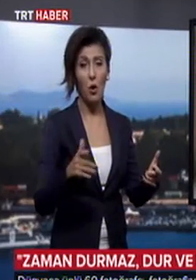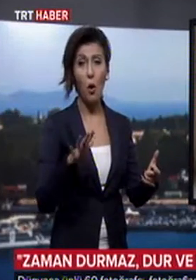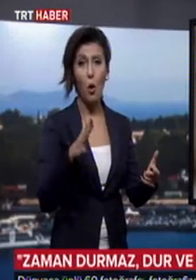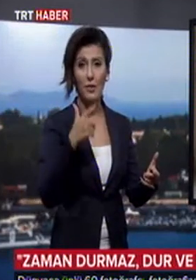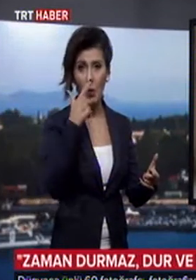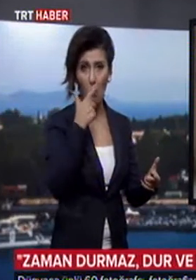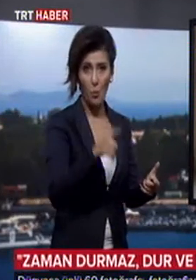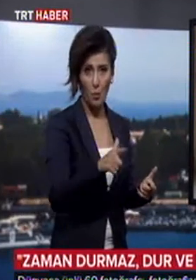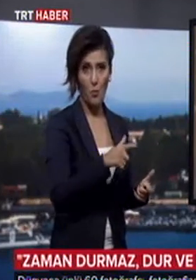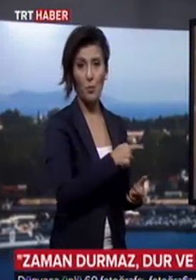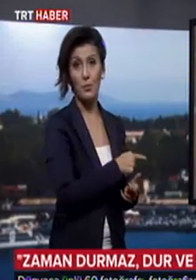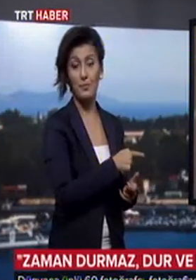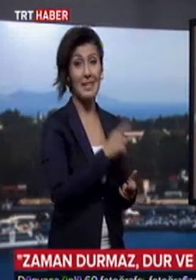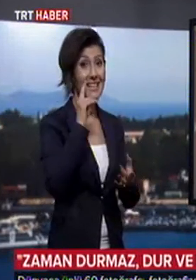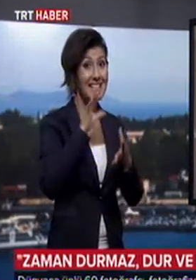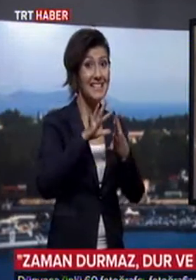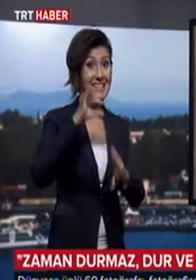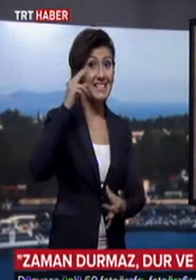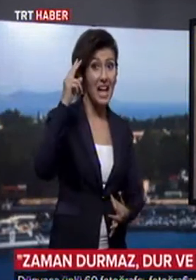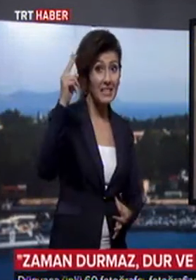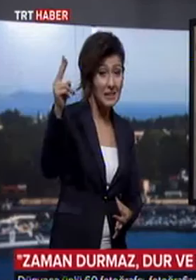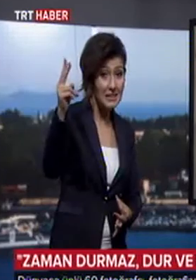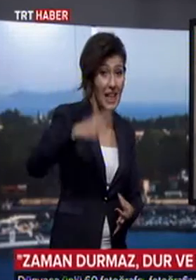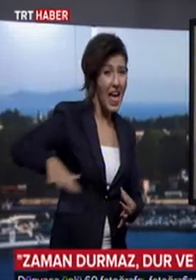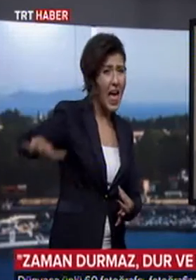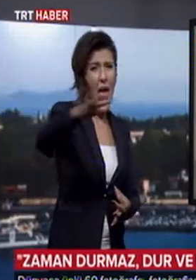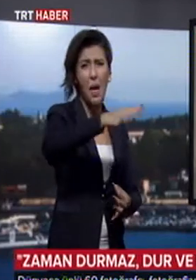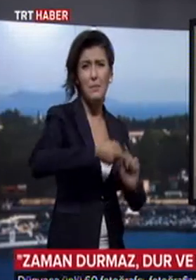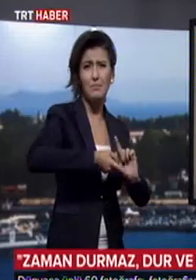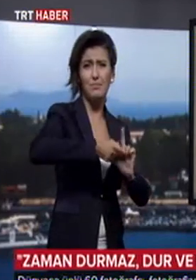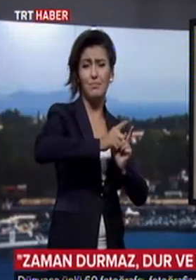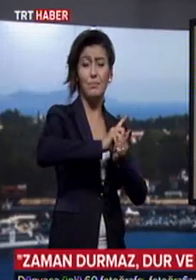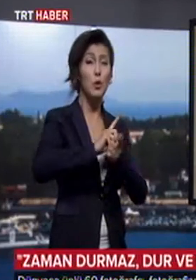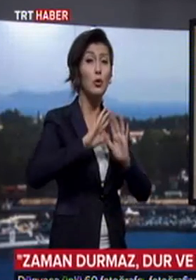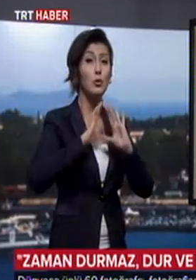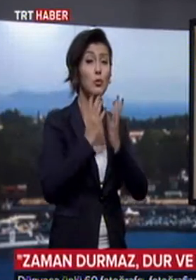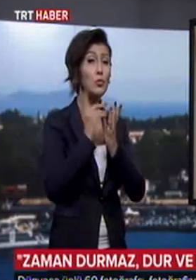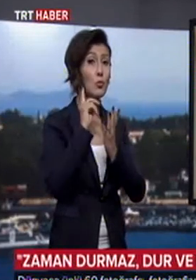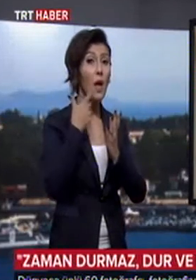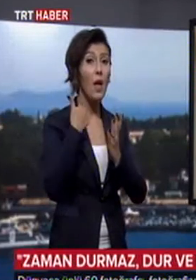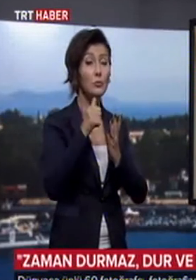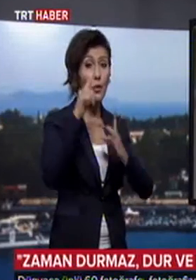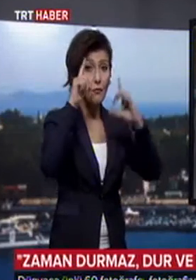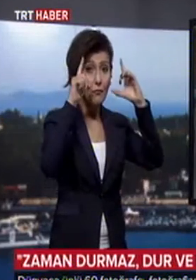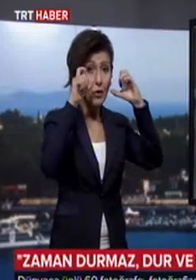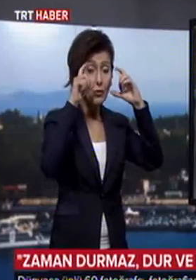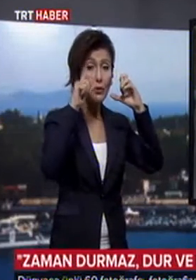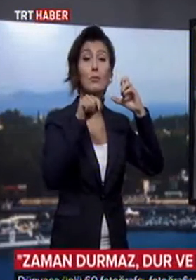Ortaköy İnsanoğluna ait her şey. Dünyacı ünlü 60 fotoğraf sanatçısının çektiği fotoğraflar Beşiktaş'ın farklı